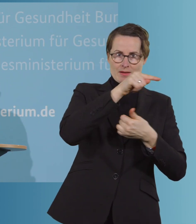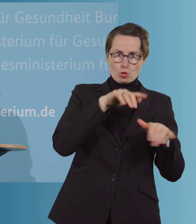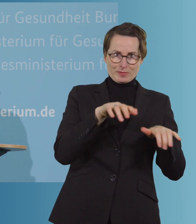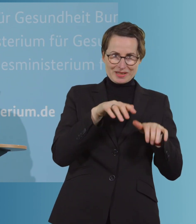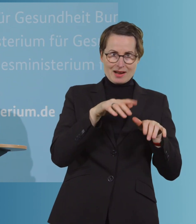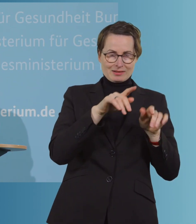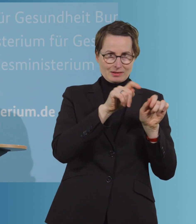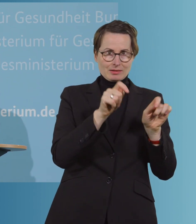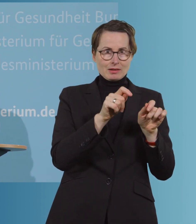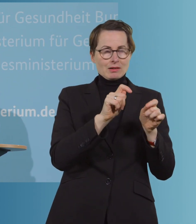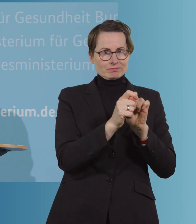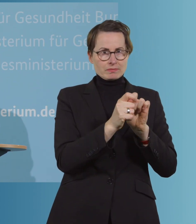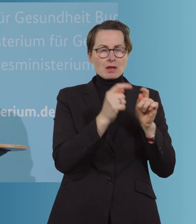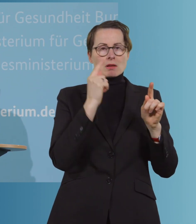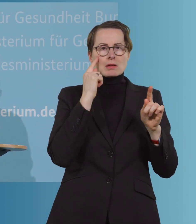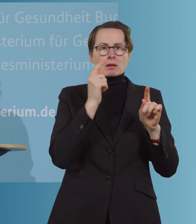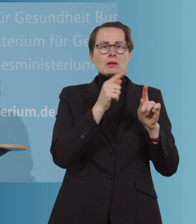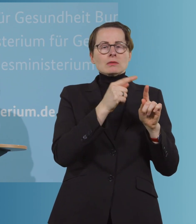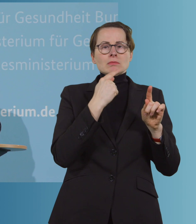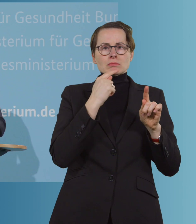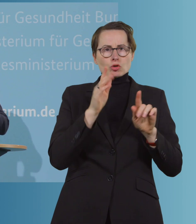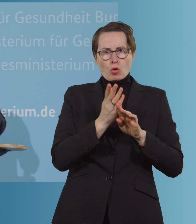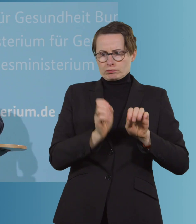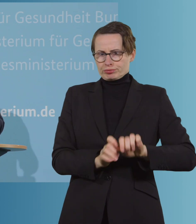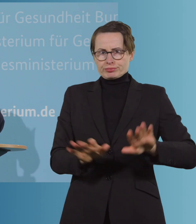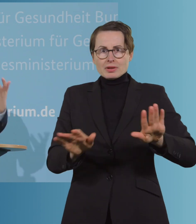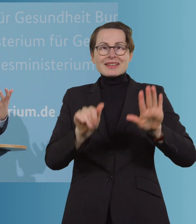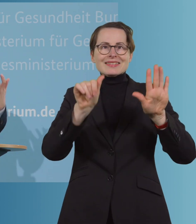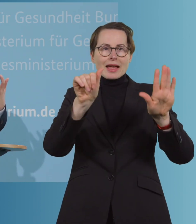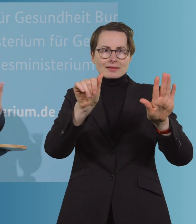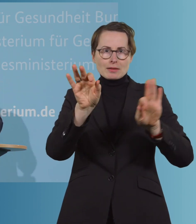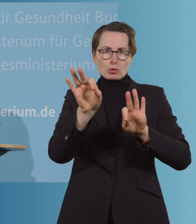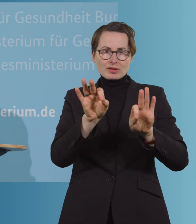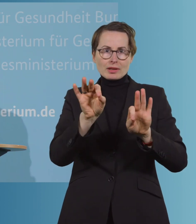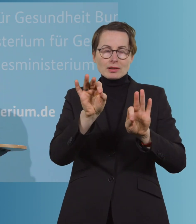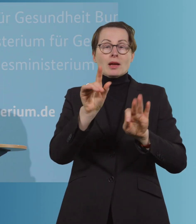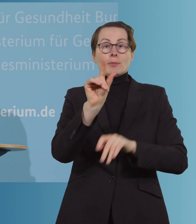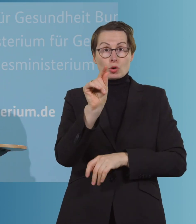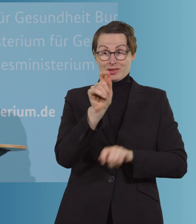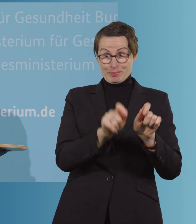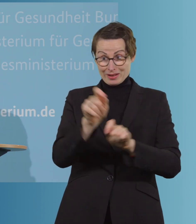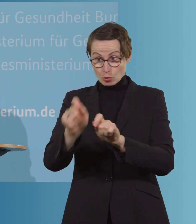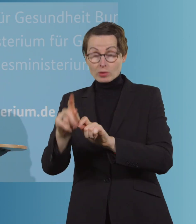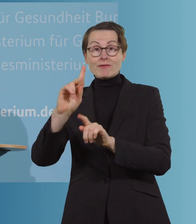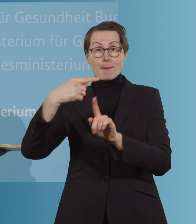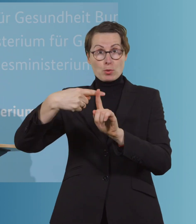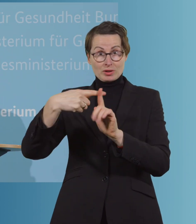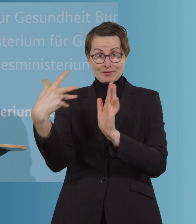wir knappe 6% Verbreitung, also von den positiv Getesteten, knappe 6% dieses